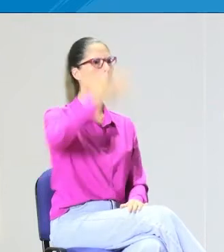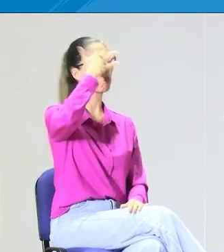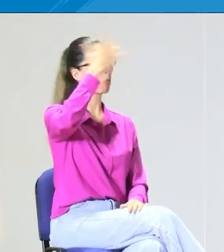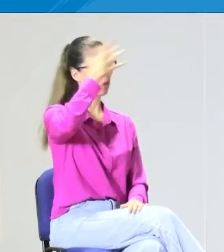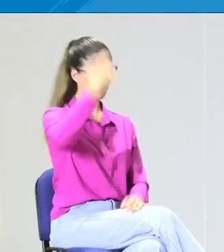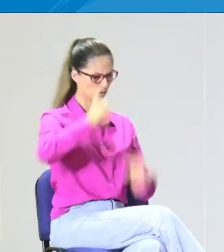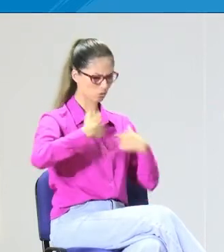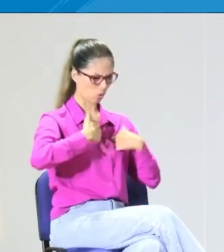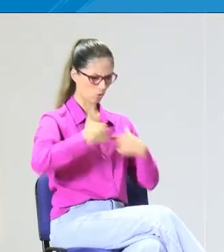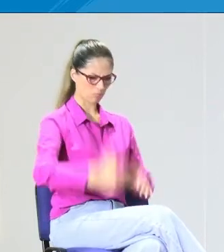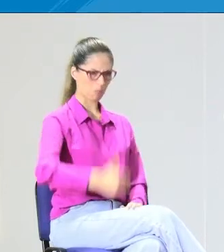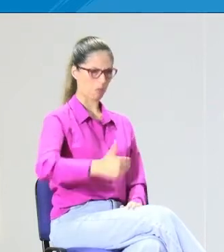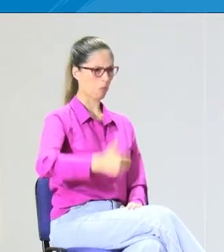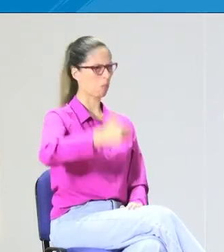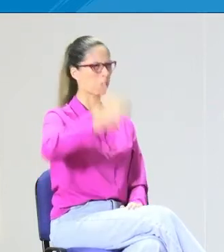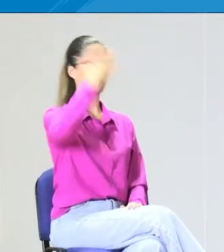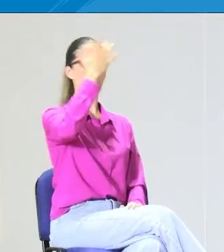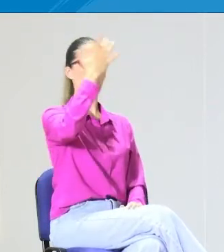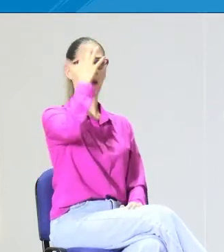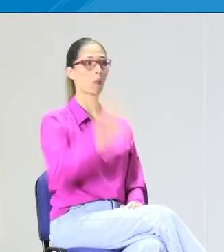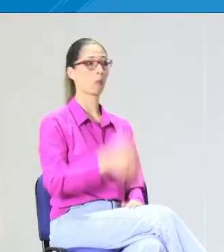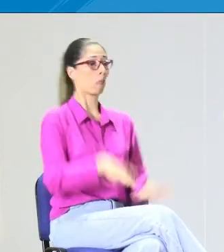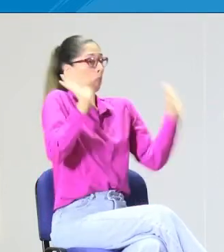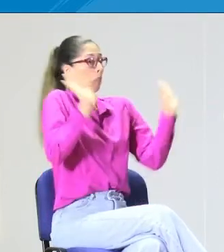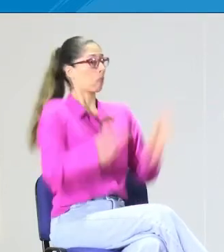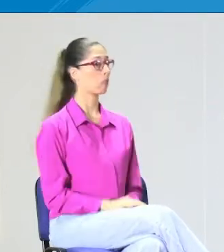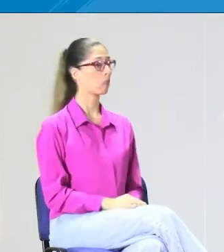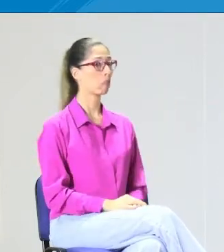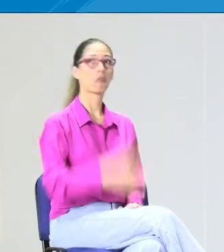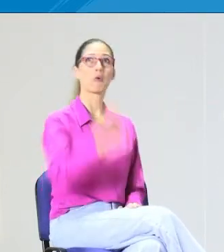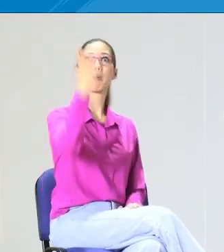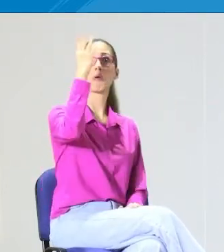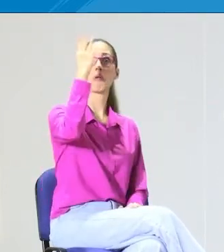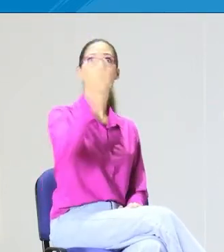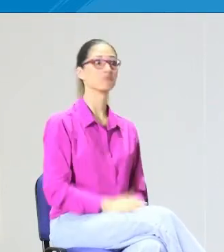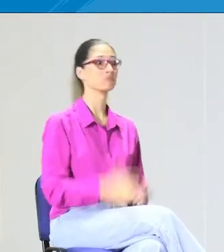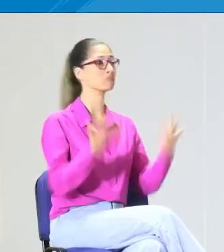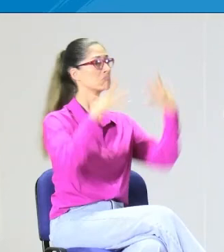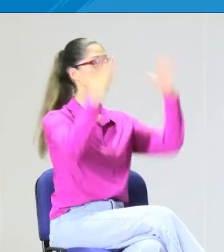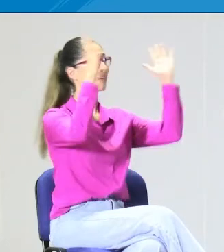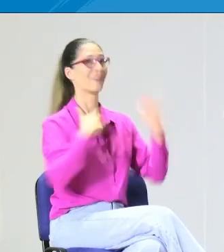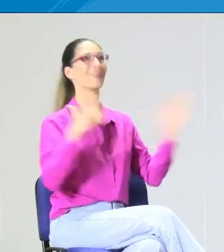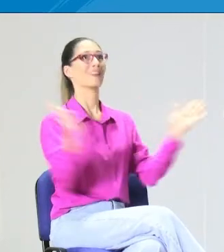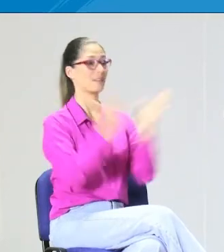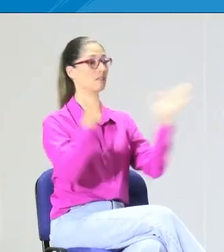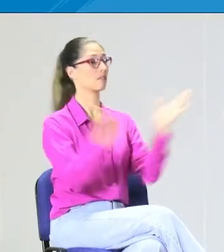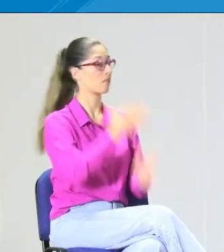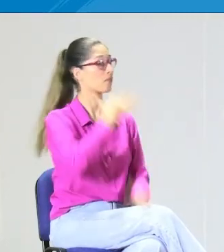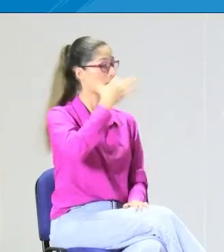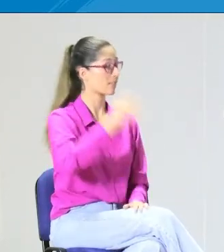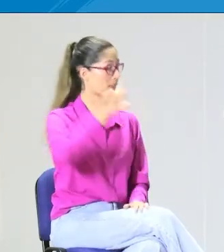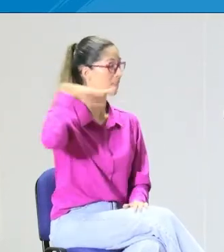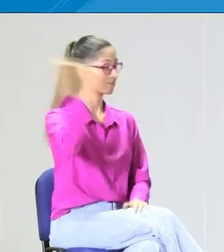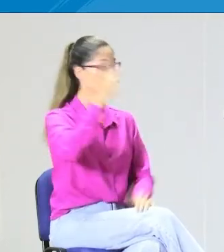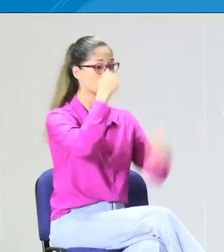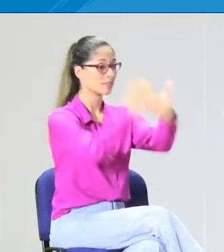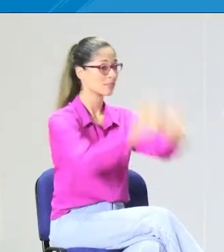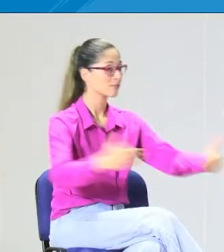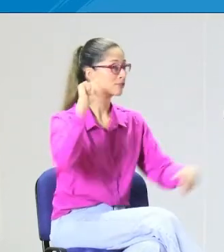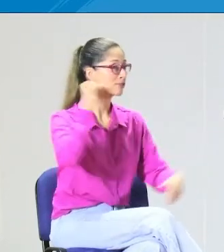input, no tienen ese estímulo y empiezan a crecer con muchas preguntas. Se dan cuenta que están desarrollándose